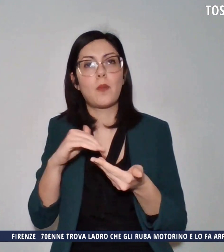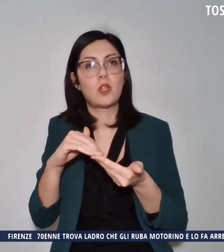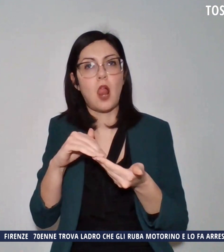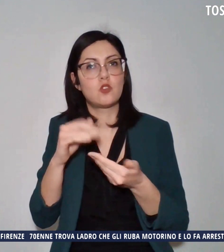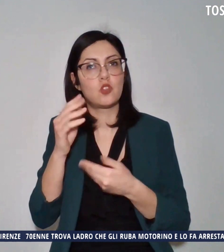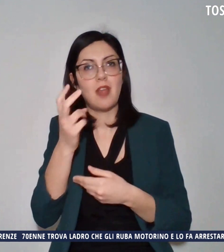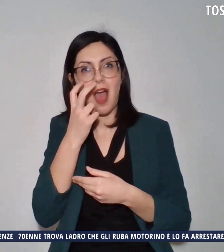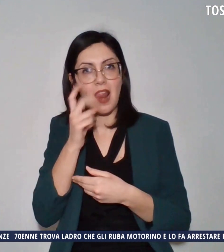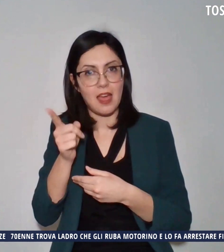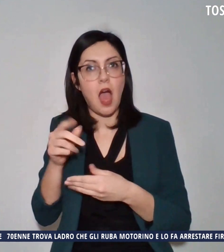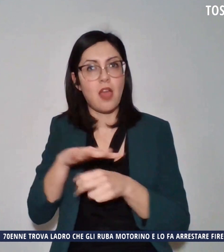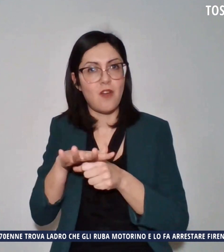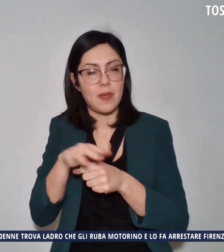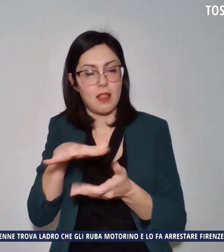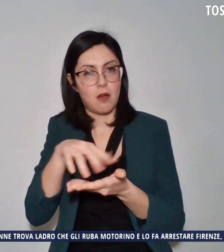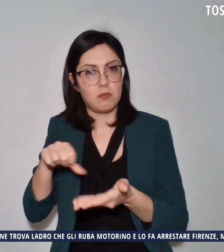Scimmi.